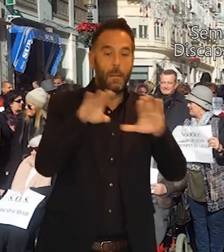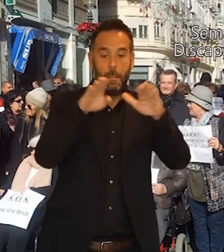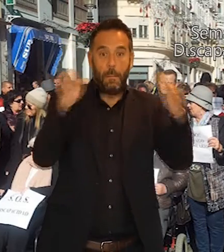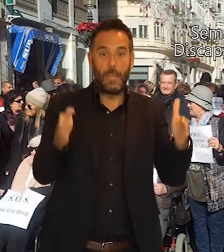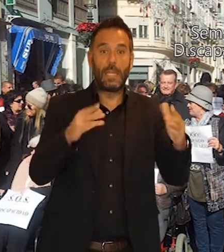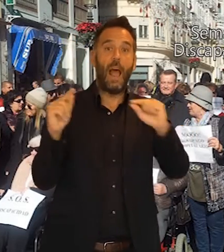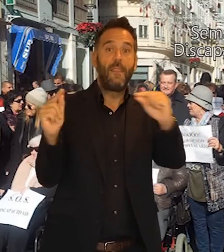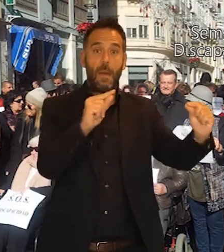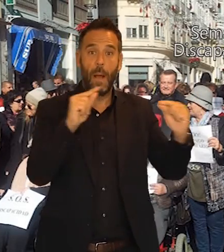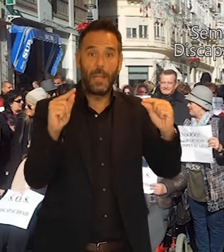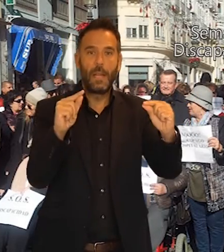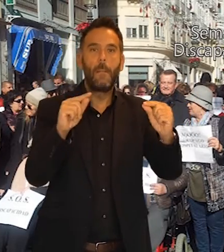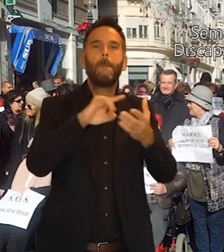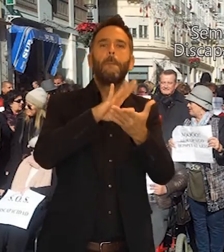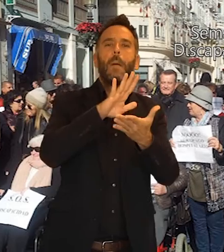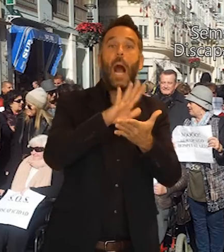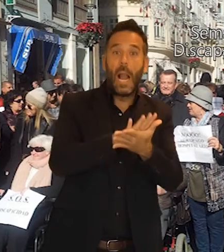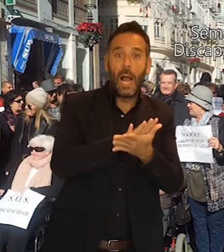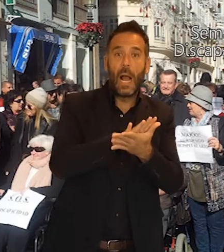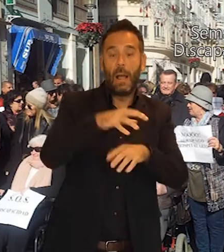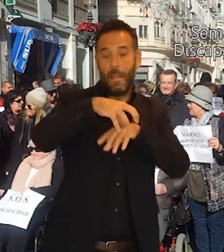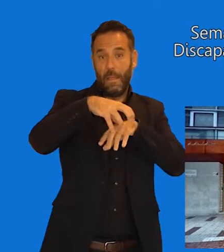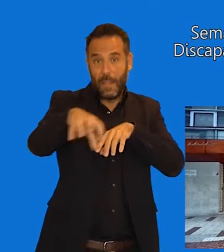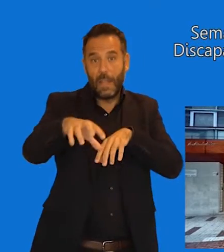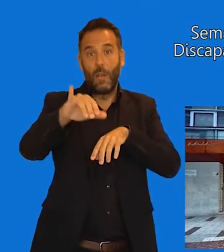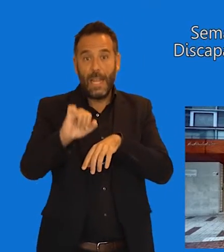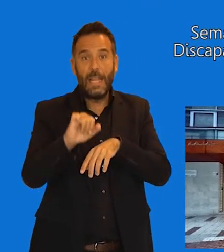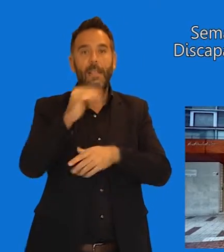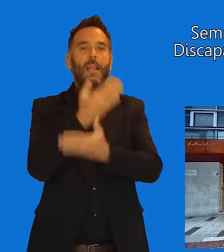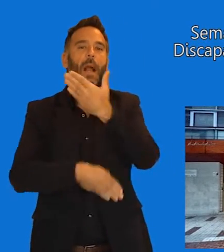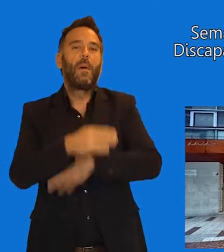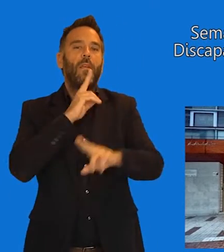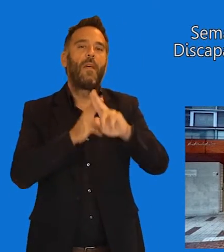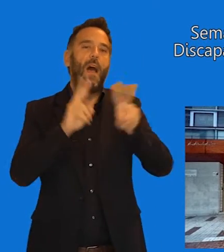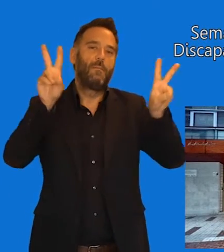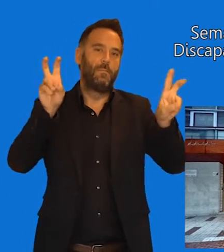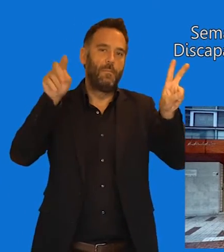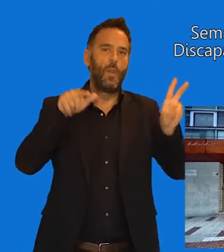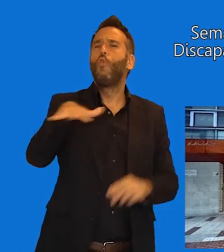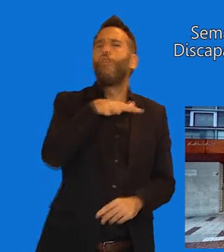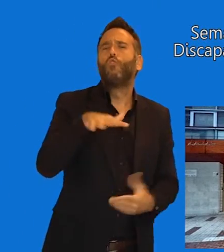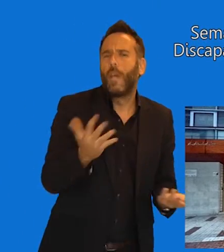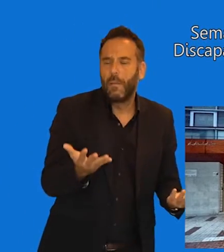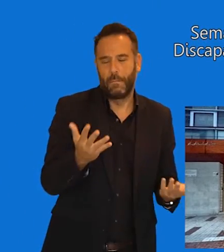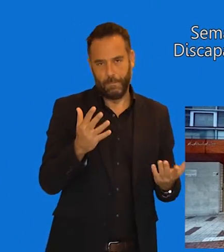Discapacidad. El lugar de celebración es el Centro de Servicios Sociales Comunitario